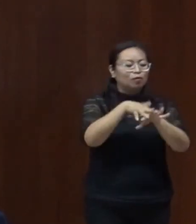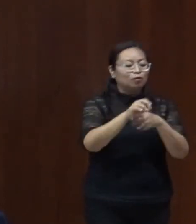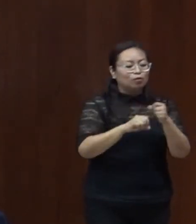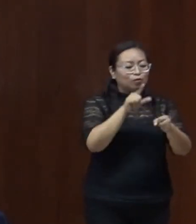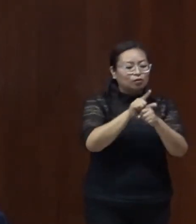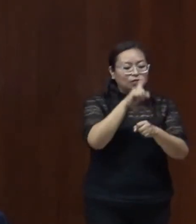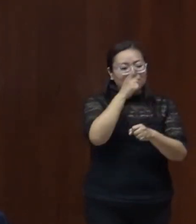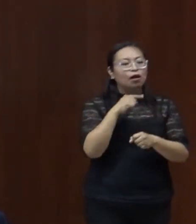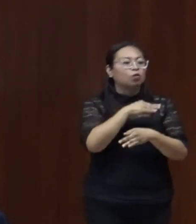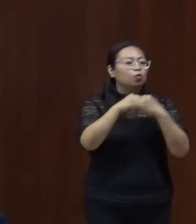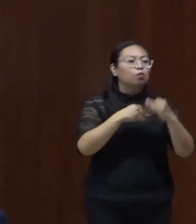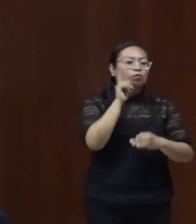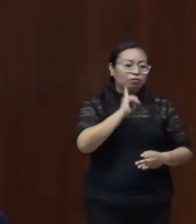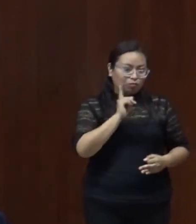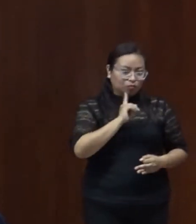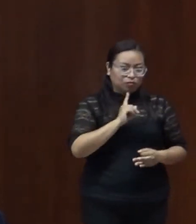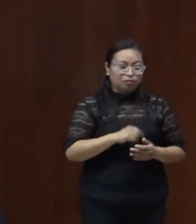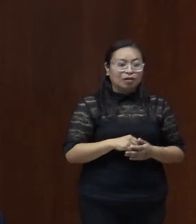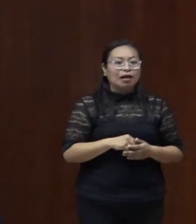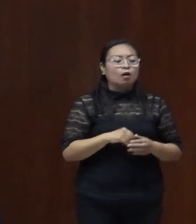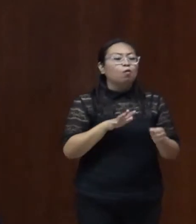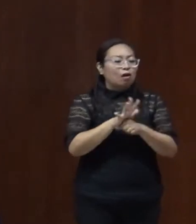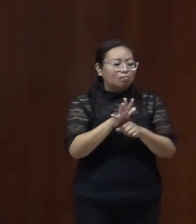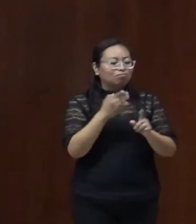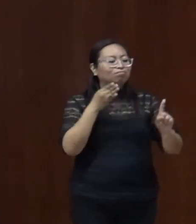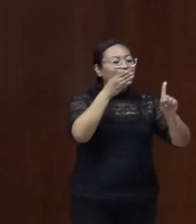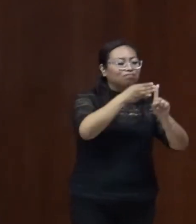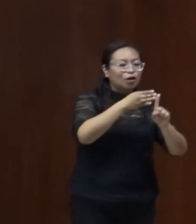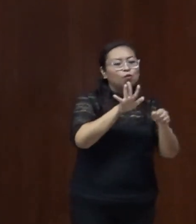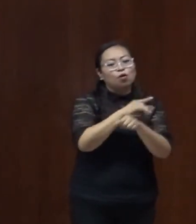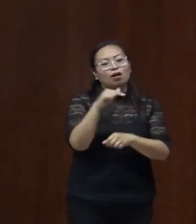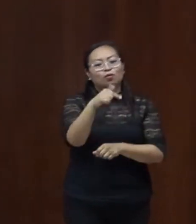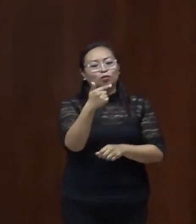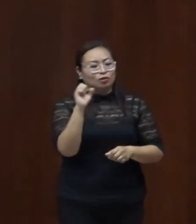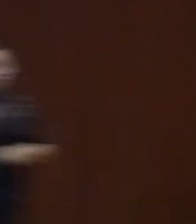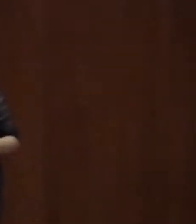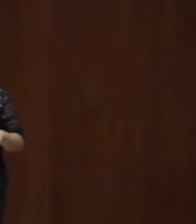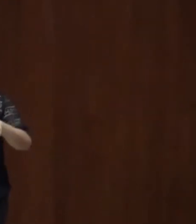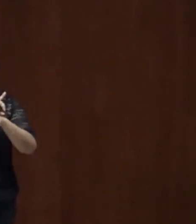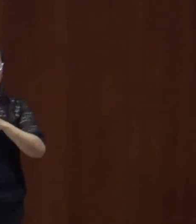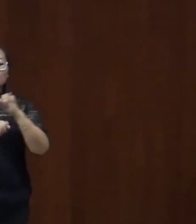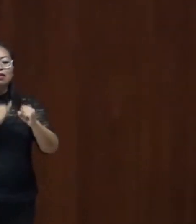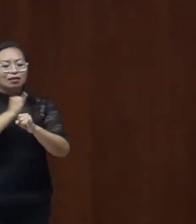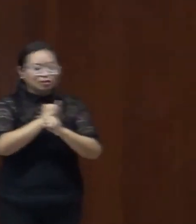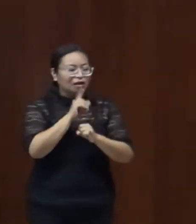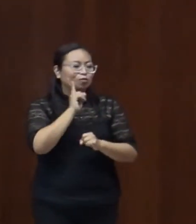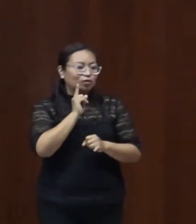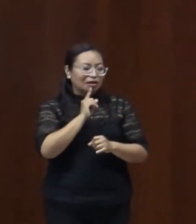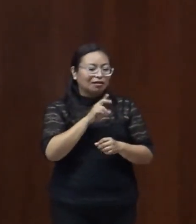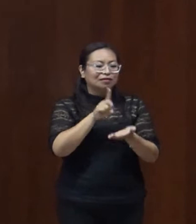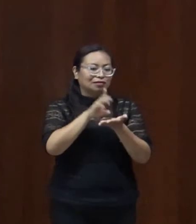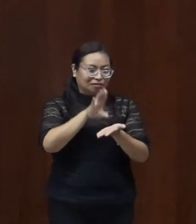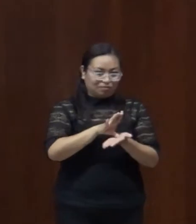Y esto se hace en el marco internacional de las mujeres con discapacidad.